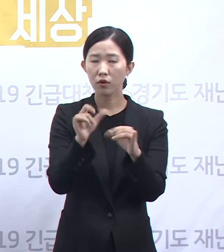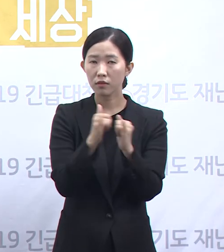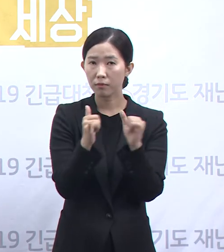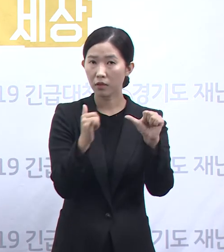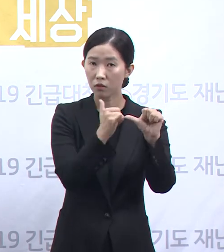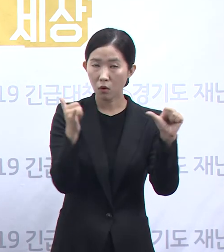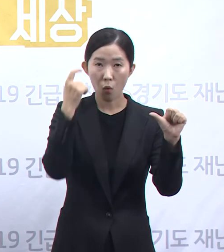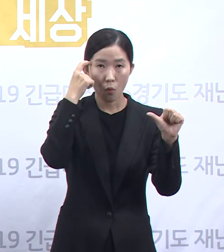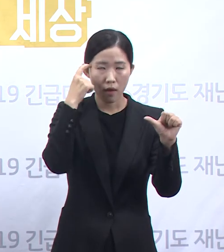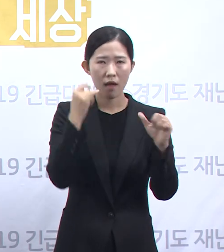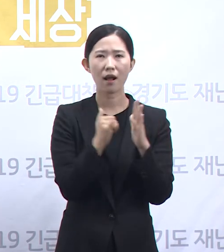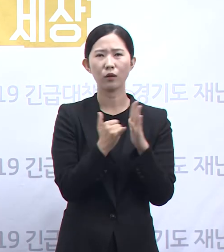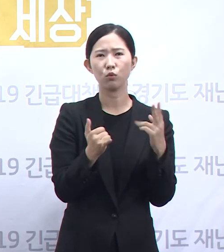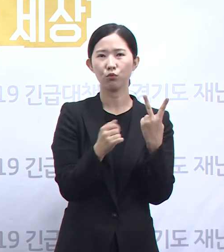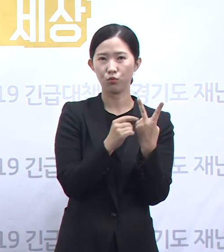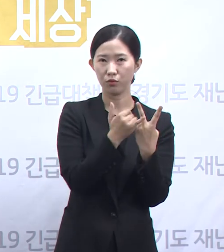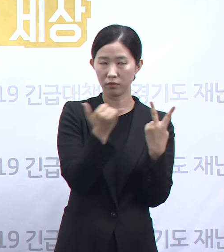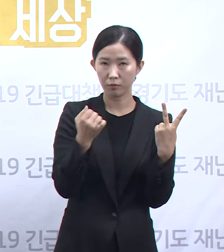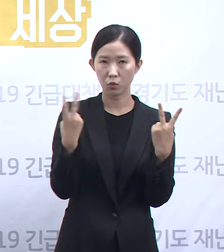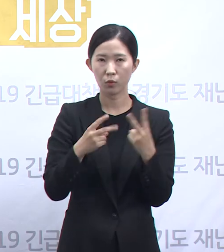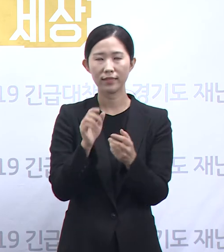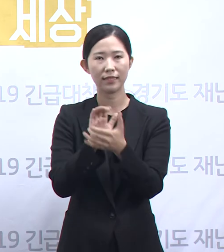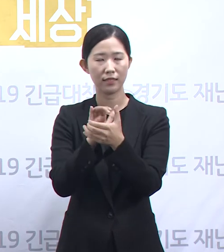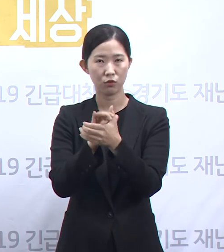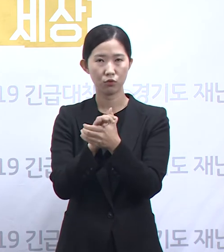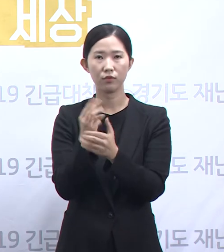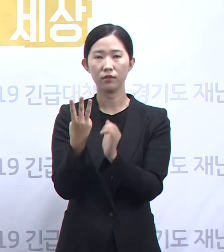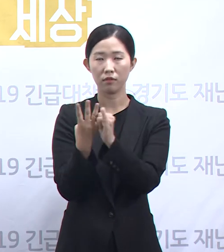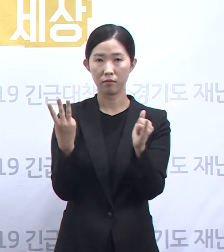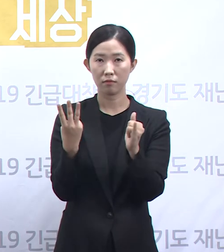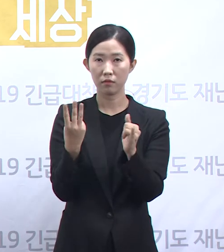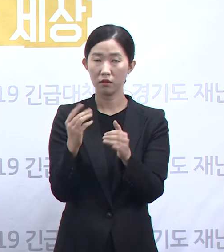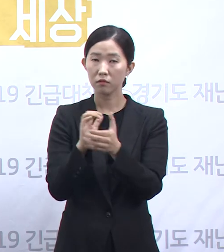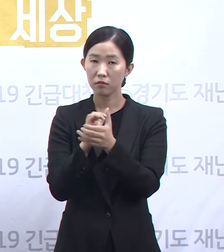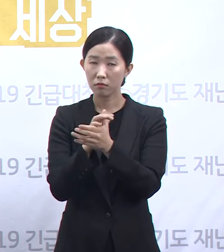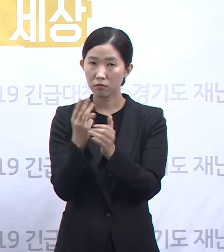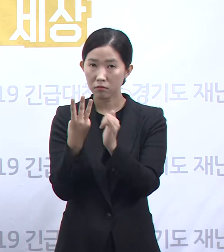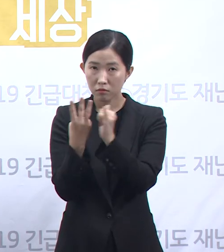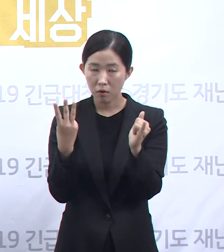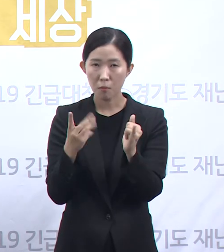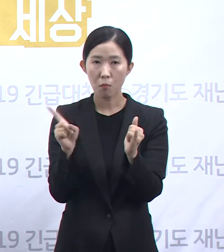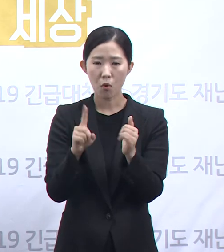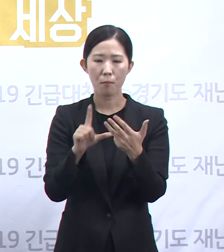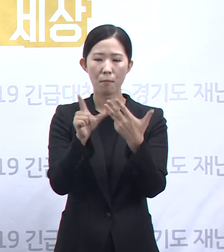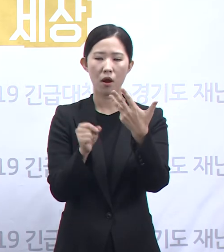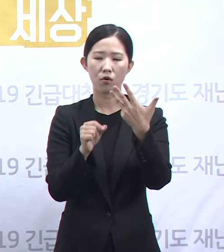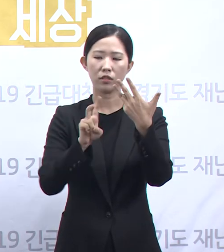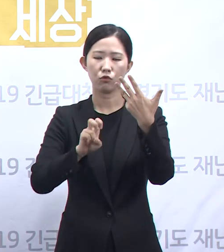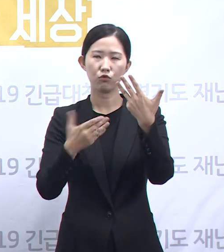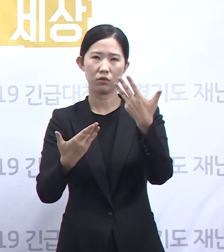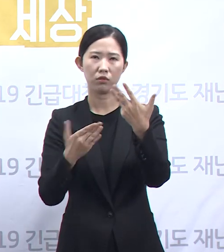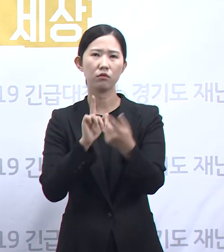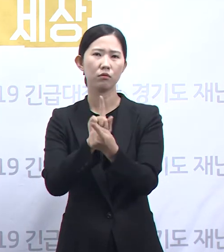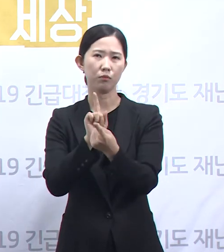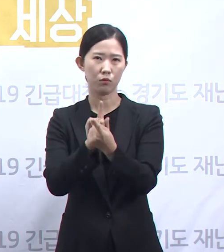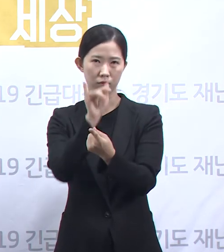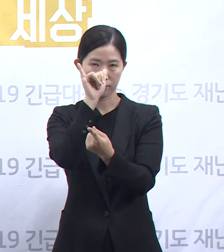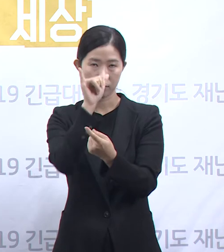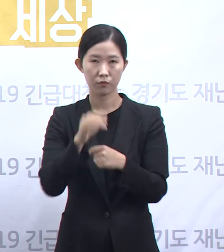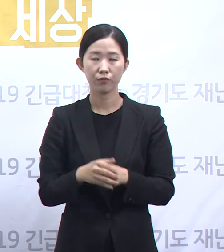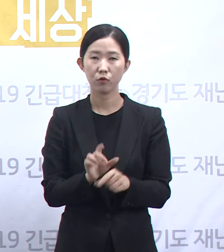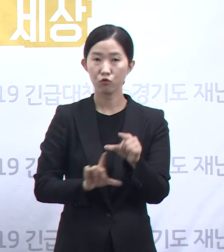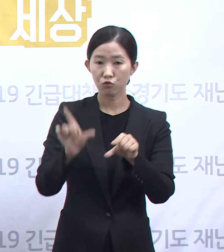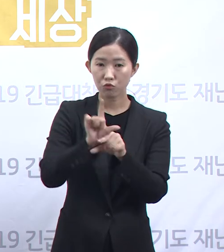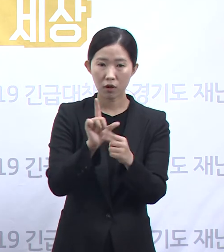2명과 지인 3명으로 이 중 지인 3명은 8월 29일 확진자가 접촉 중에 있었던 걸로 확인됩니다. 추가 접촉자에 대한